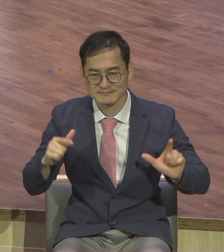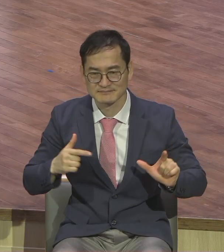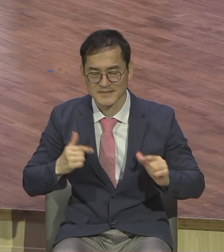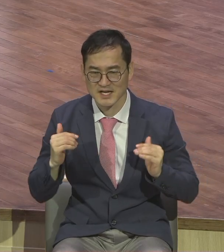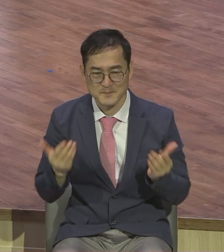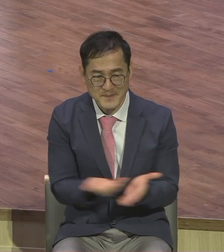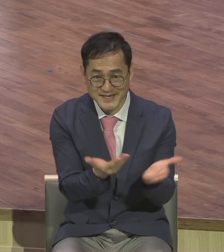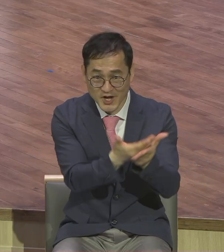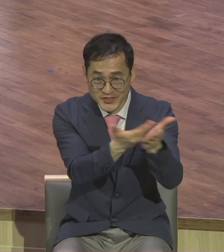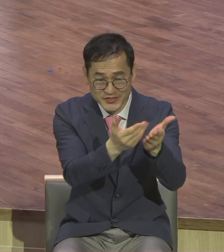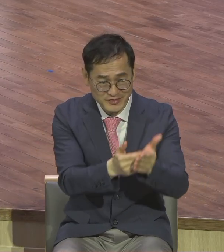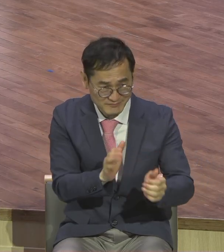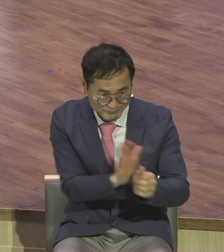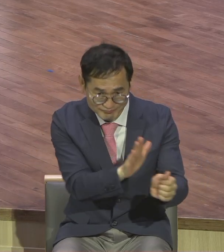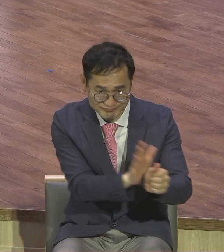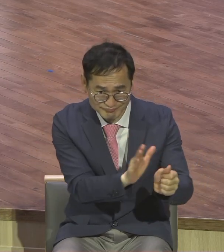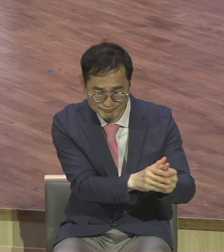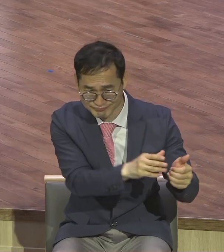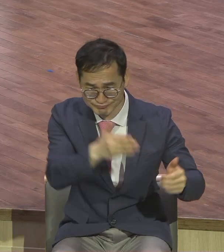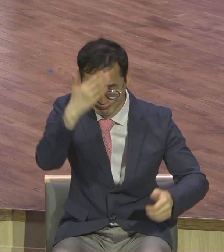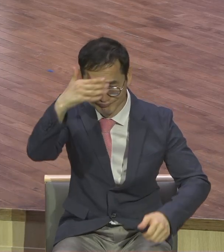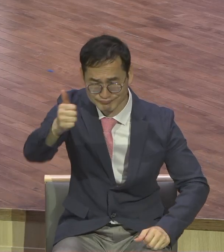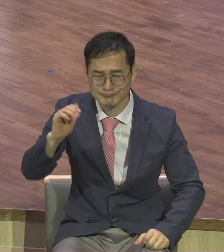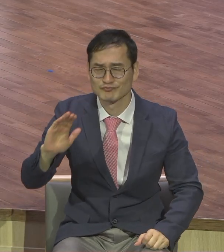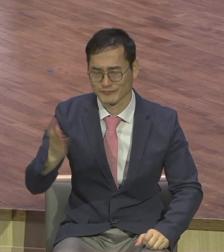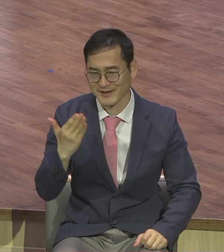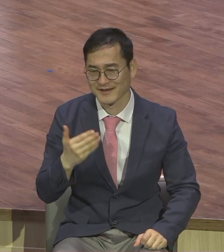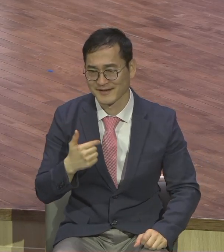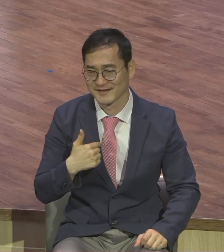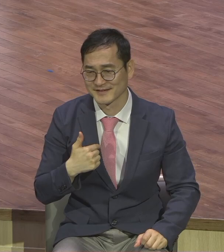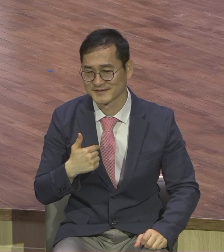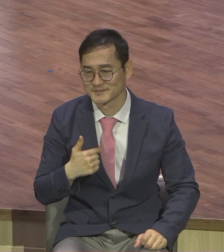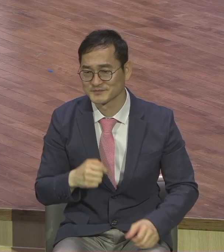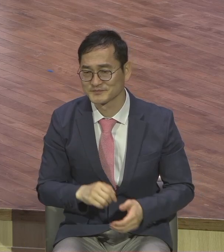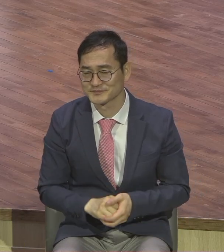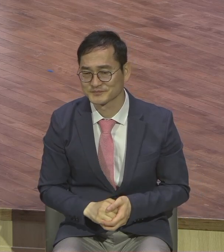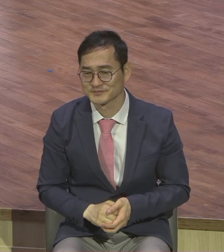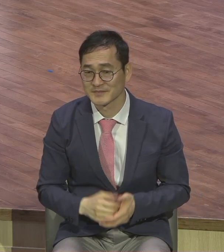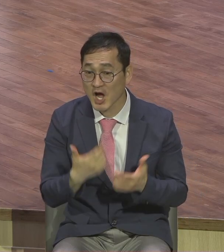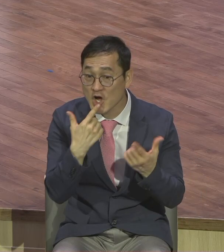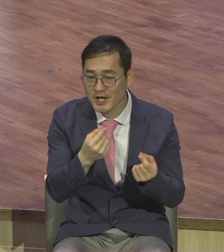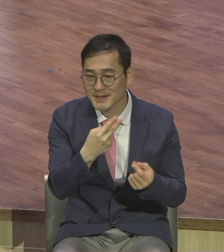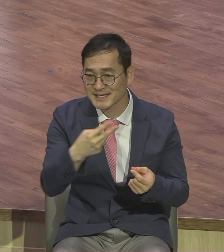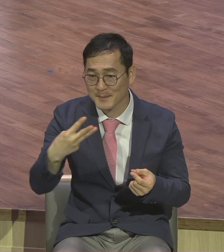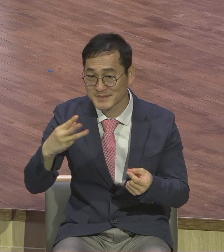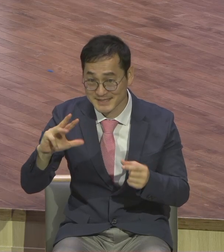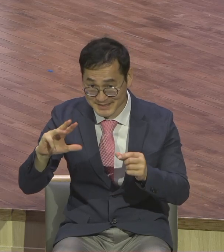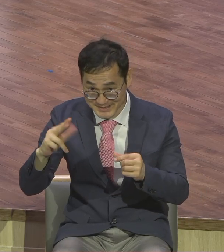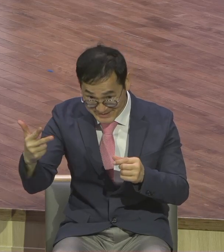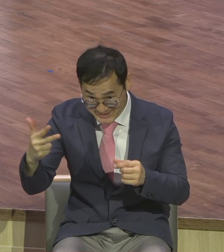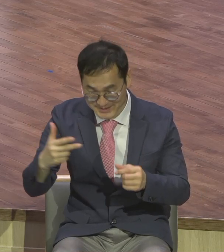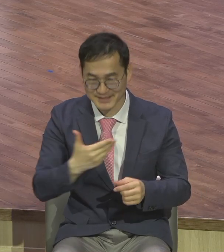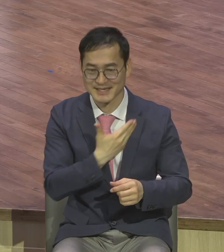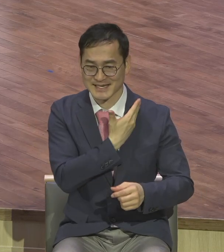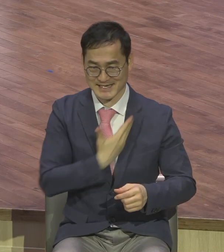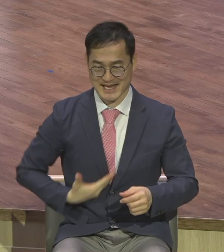우리 영계 모든 성도들 이런 2, 3, 7 제자로 멋지게 서시기를 제모로 축복합니다. 기도합시다.